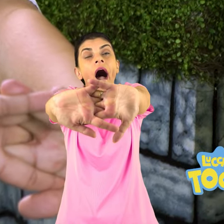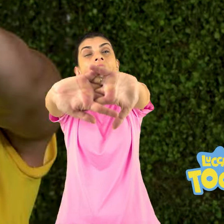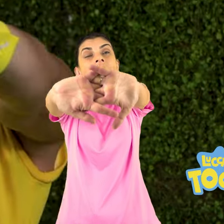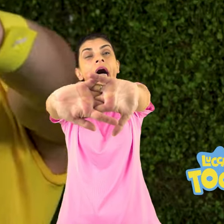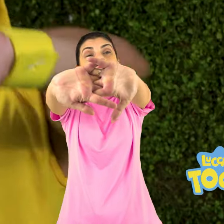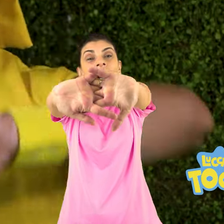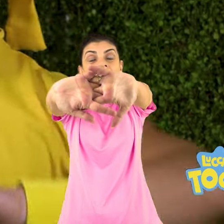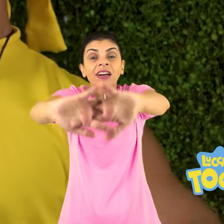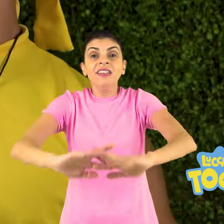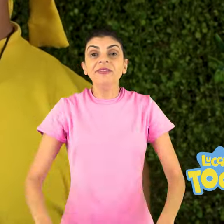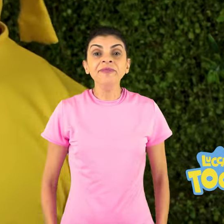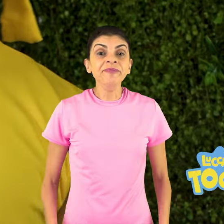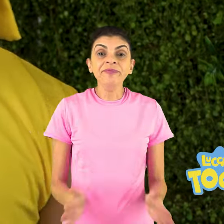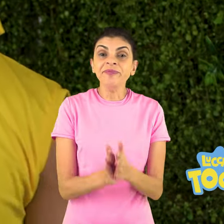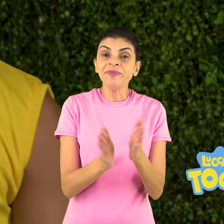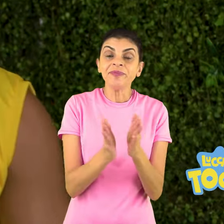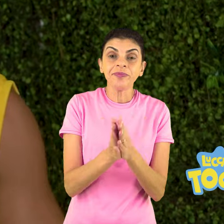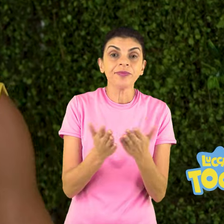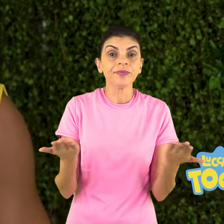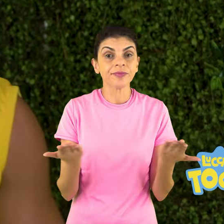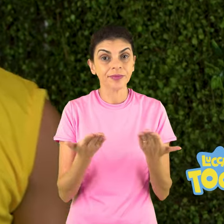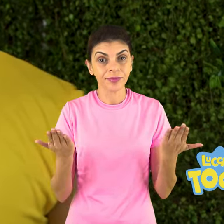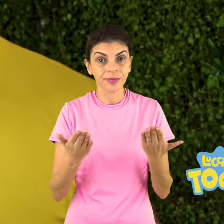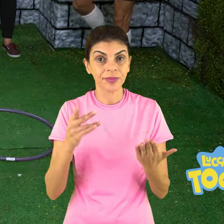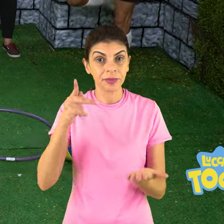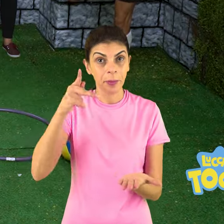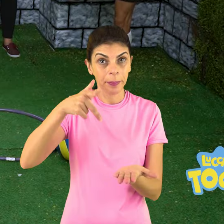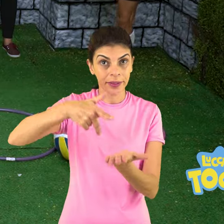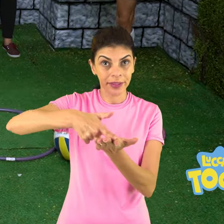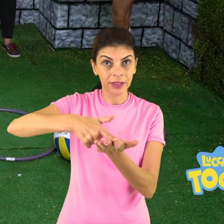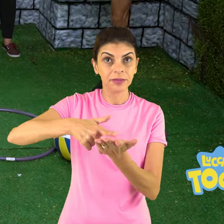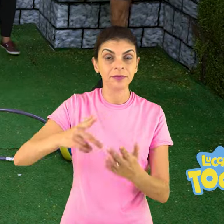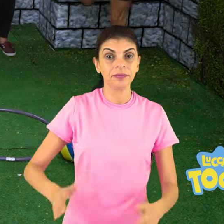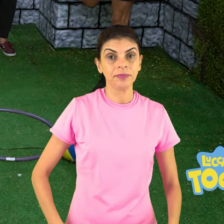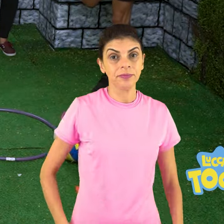Bom, vamos lá. Agora a gente vai alongar um pouquinho as pernas. Começando pela perna direita.